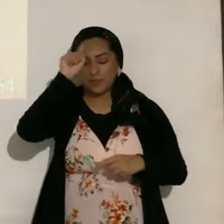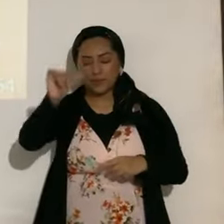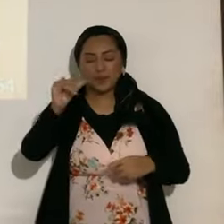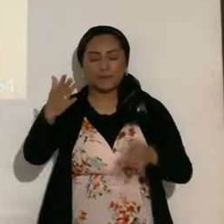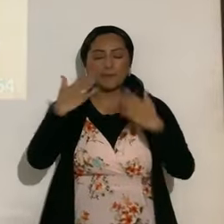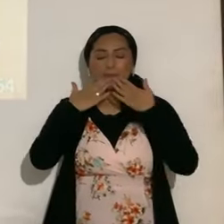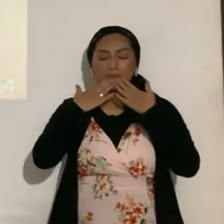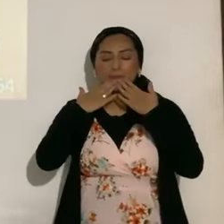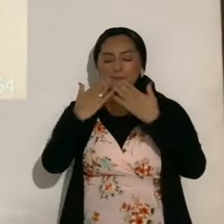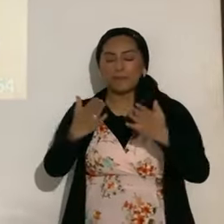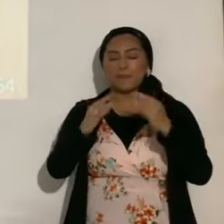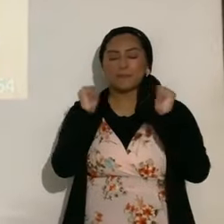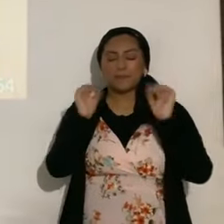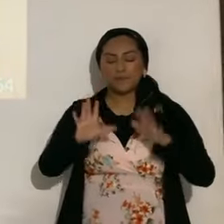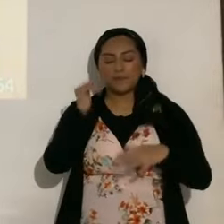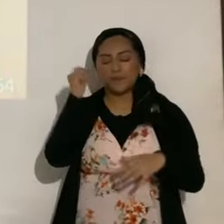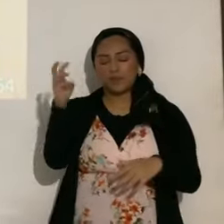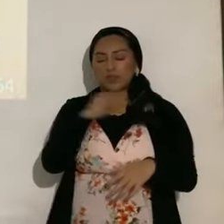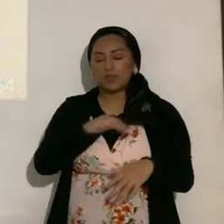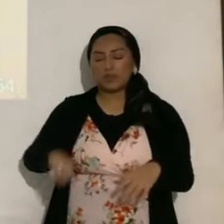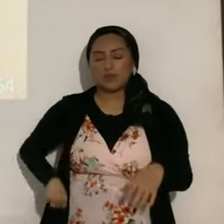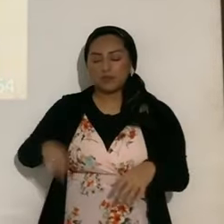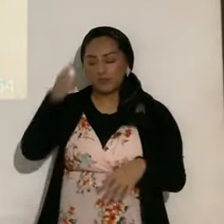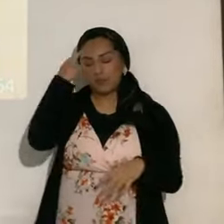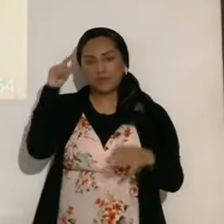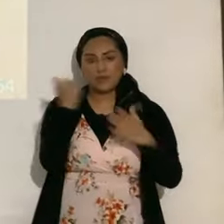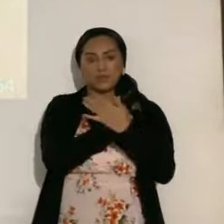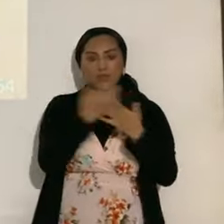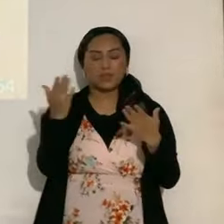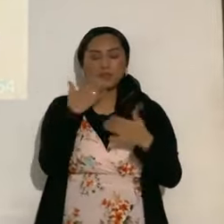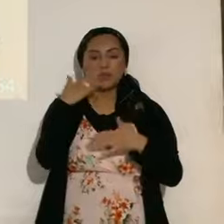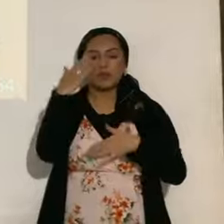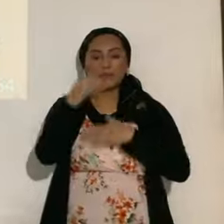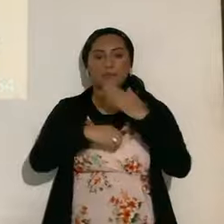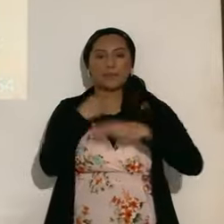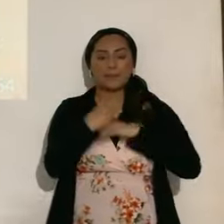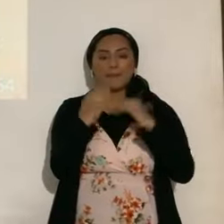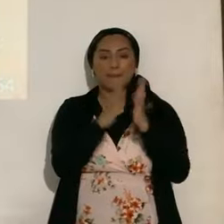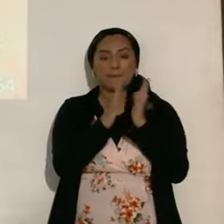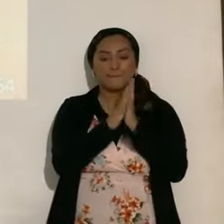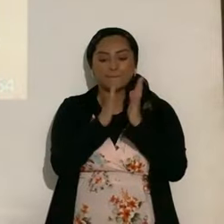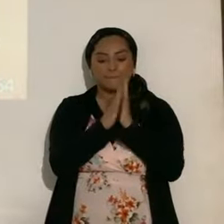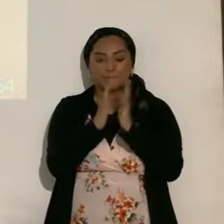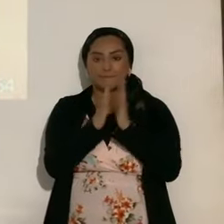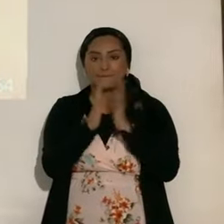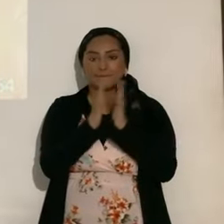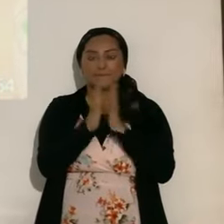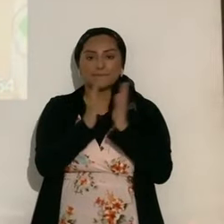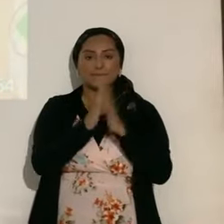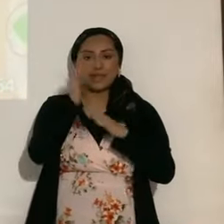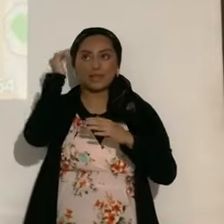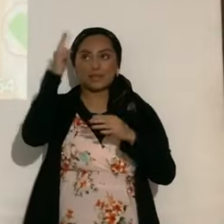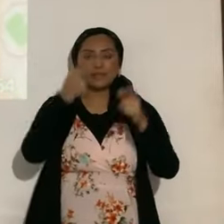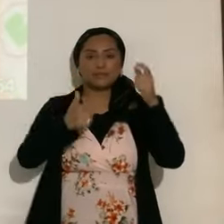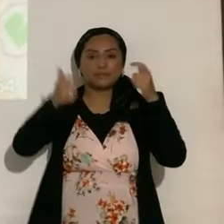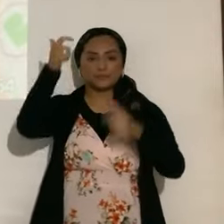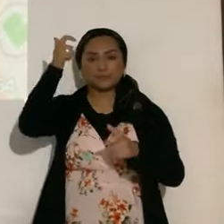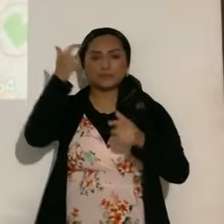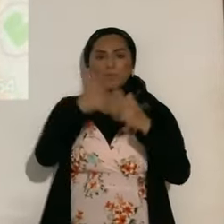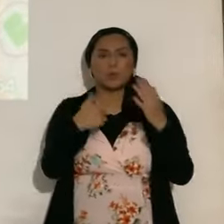gaba, bendito es Yahshua Mashiach, por todo, ve o men, y aplaudimos al eterno, porque él es grande, y qué vamos a hacer, qué vamos